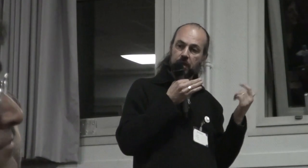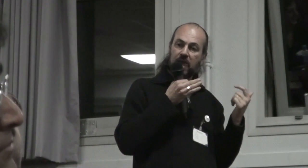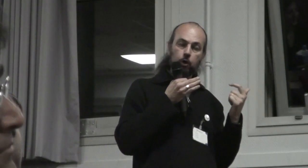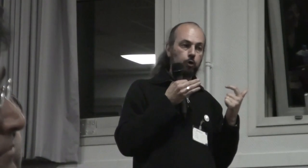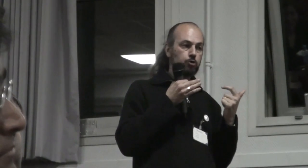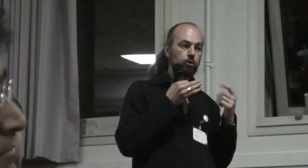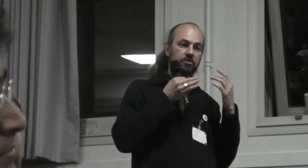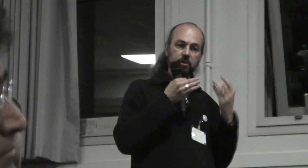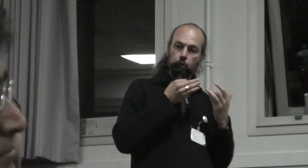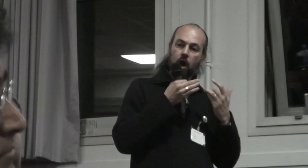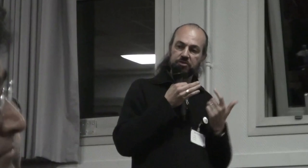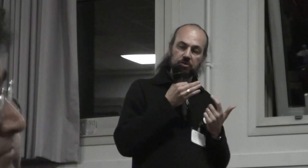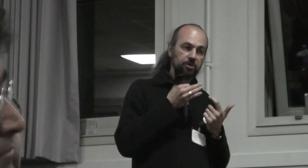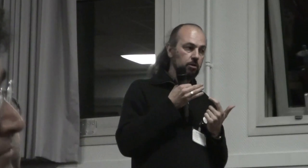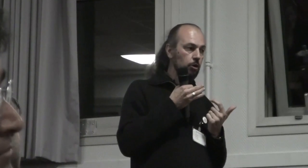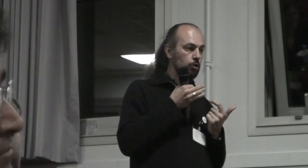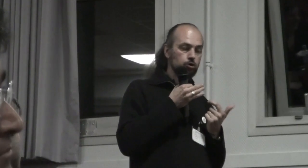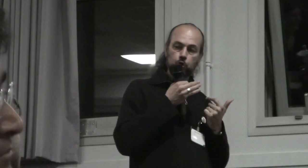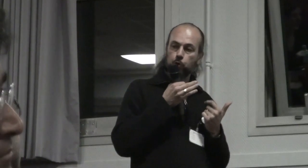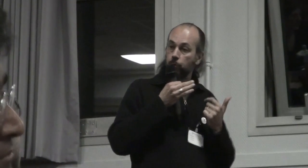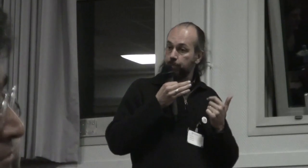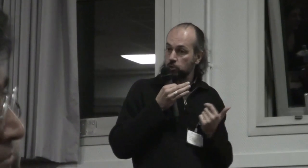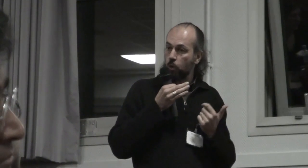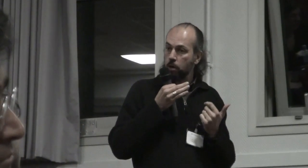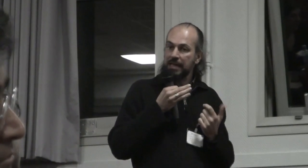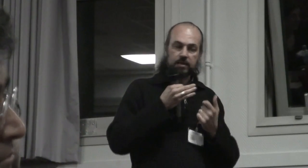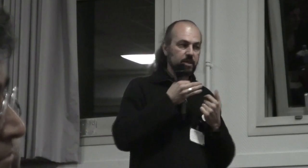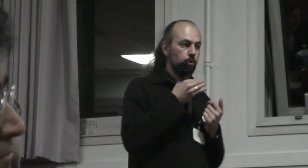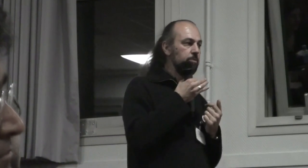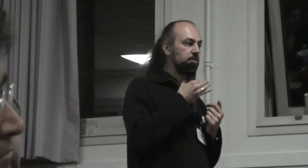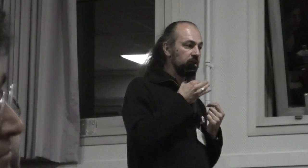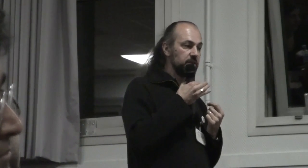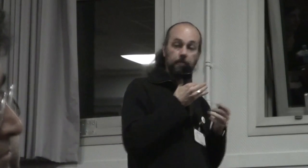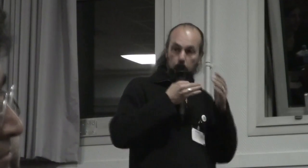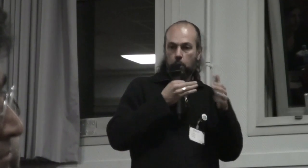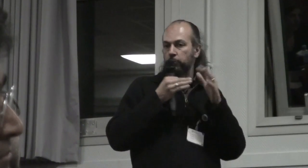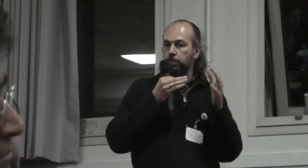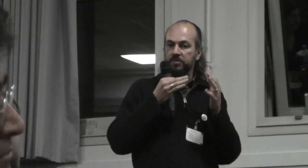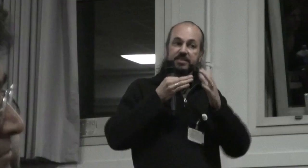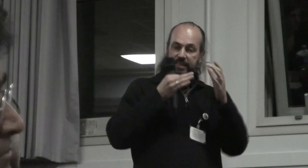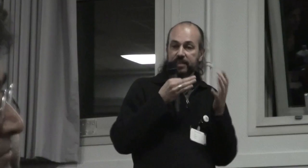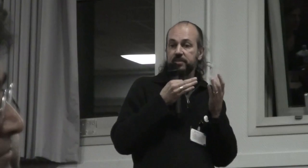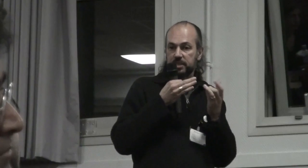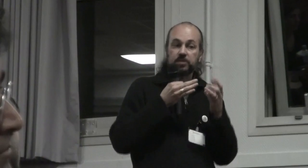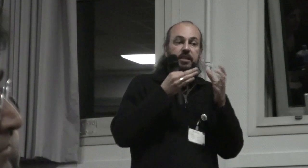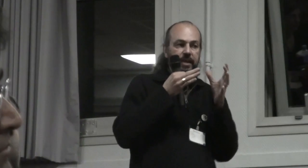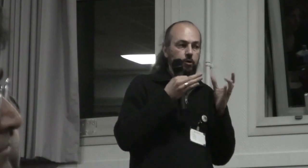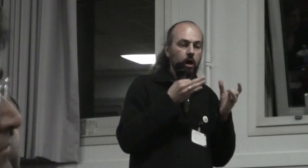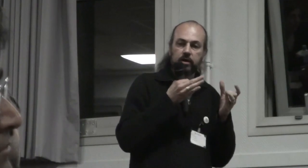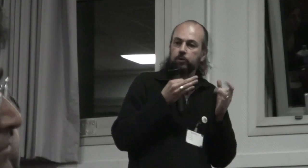que ce qu'en tant que entendant je perçois ça pourrait m'intéresser entre parenthèses il y a des écras il y a quelques rares cas